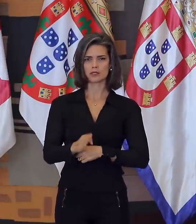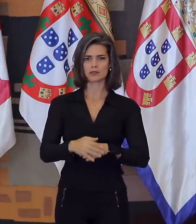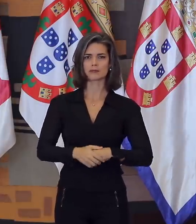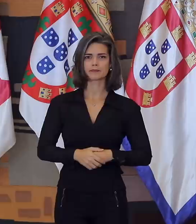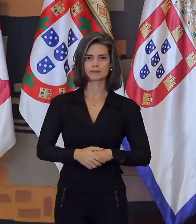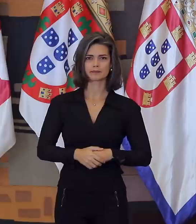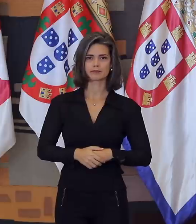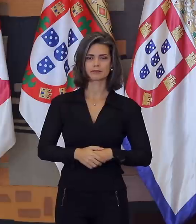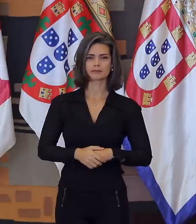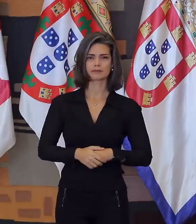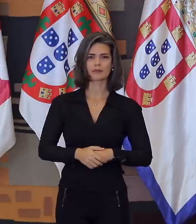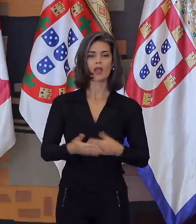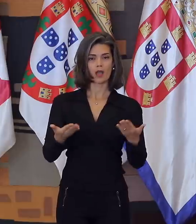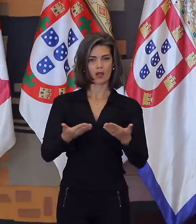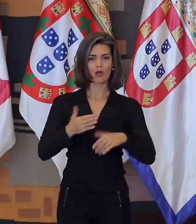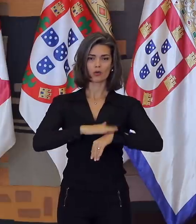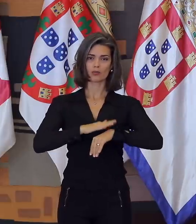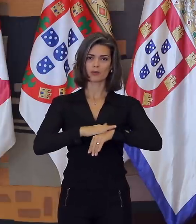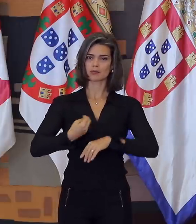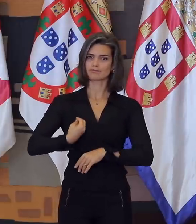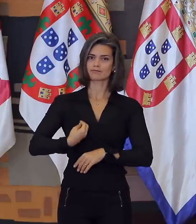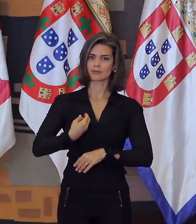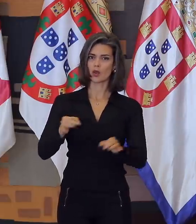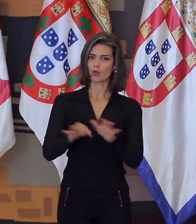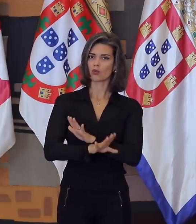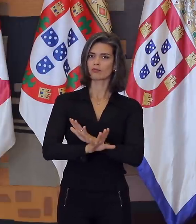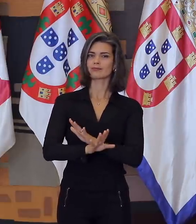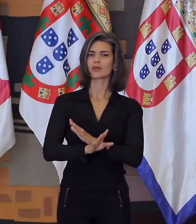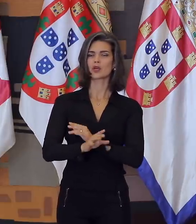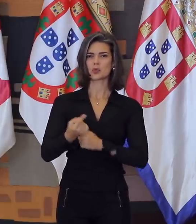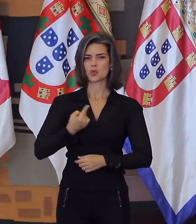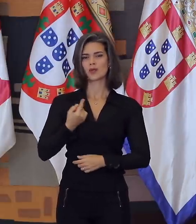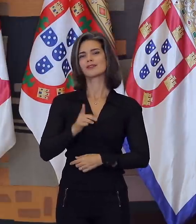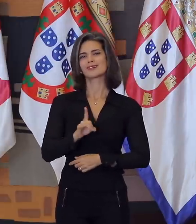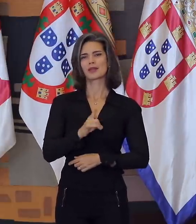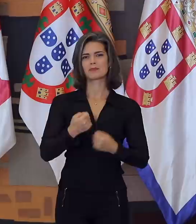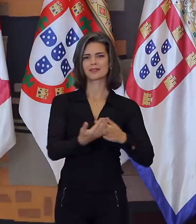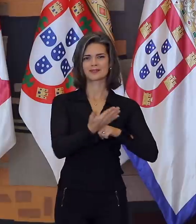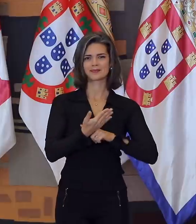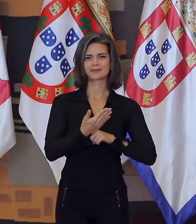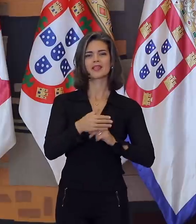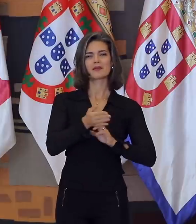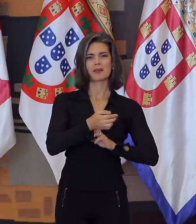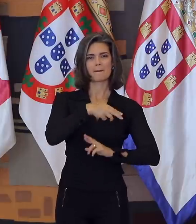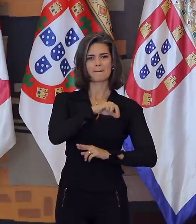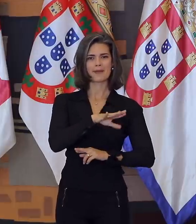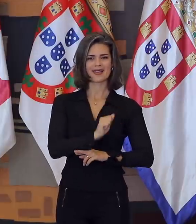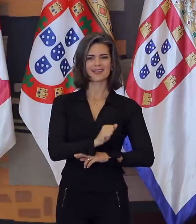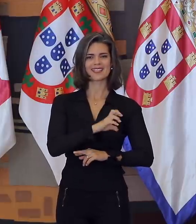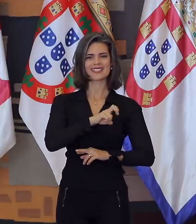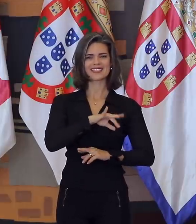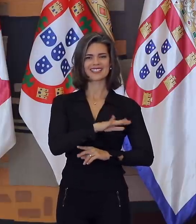Essa etapa de nossas vidas, é claro, não foi concluída sem a ajuda de muitos. Embaixadora Maria Celina, que